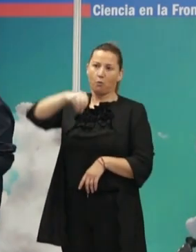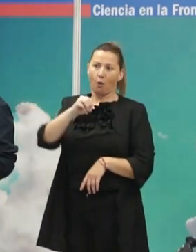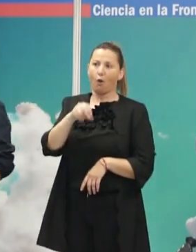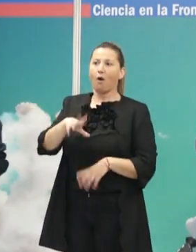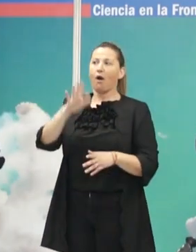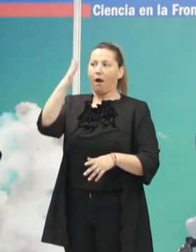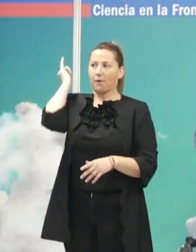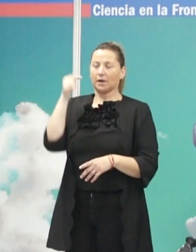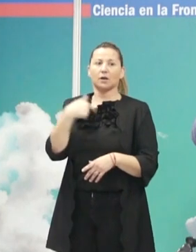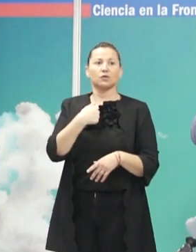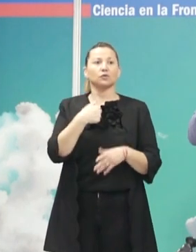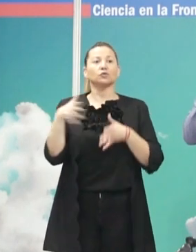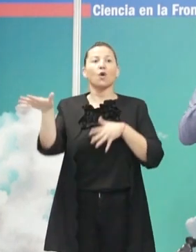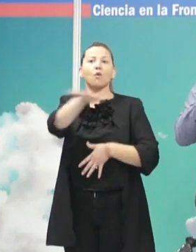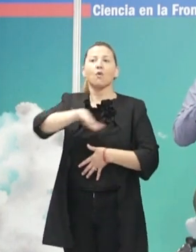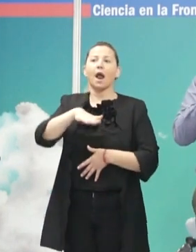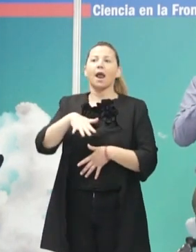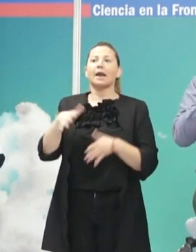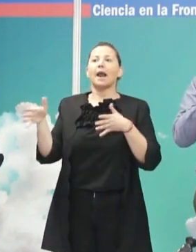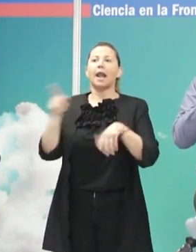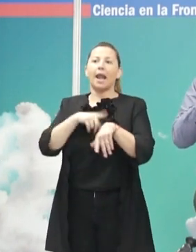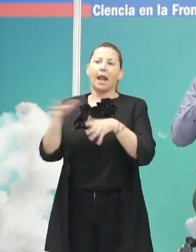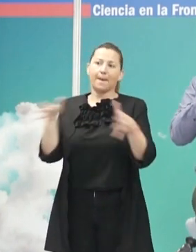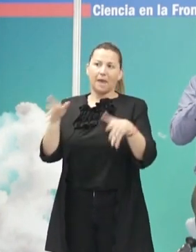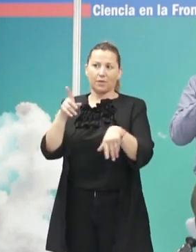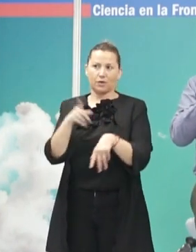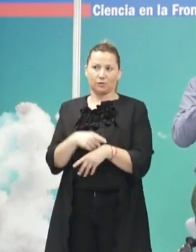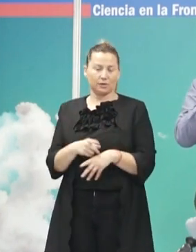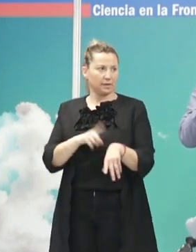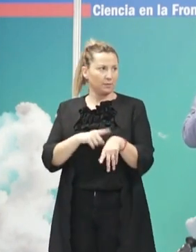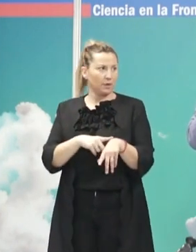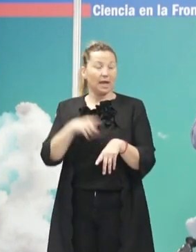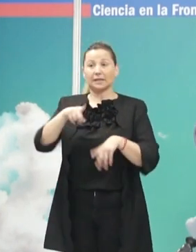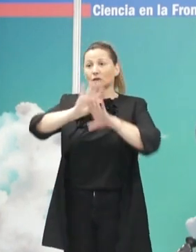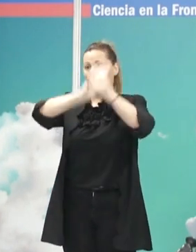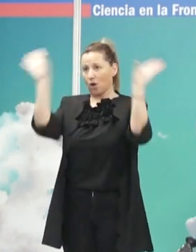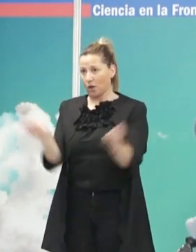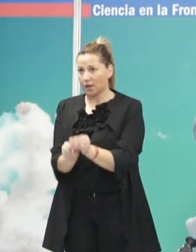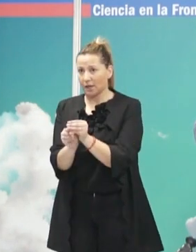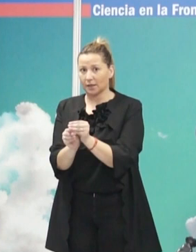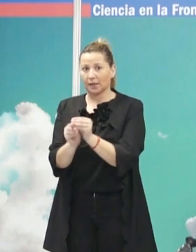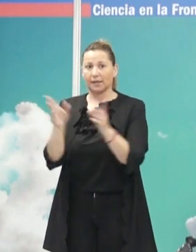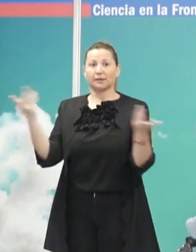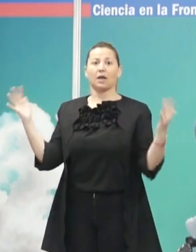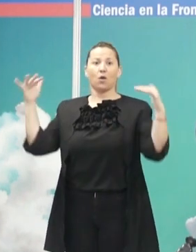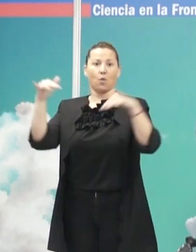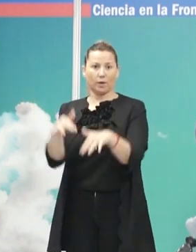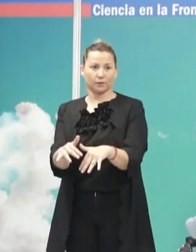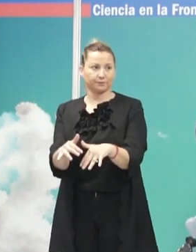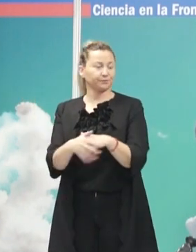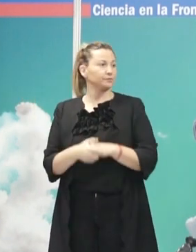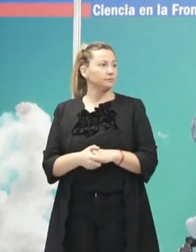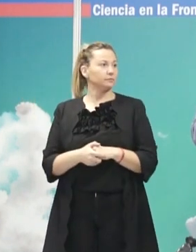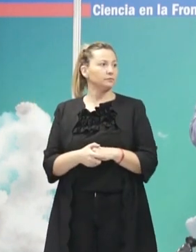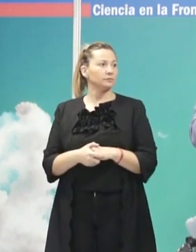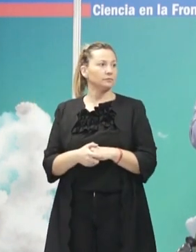Nuestro un cuadro en el tiempo y en el espacio. Bueno, esa sería la conclusión final de este maridaje, de este encuentro que hemos hecho, que resulta de